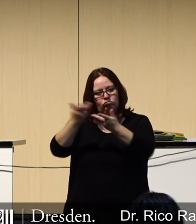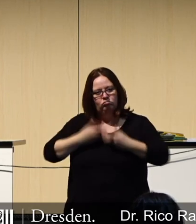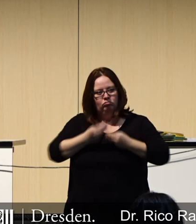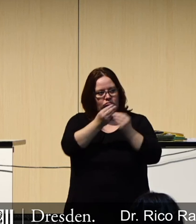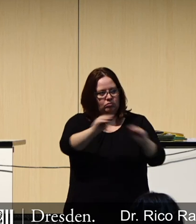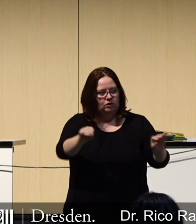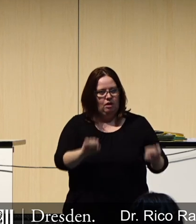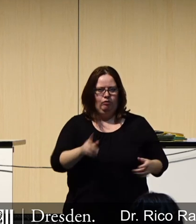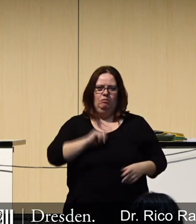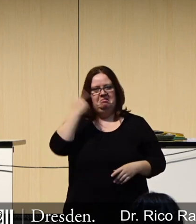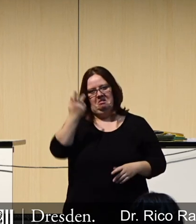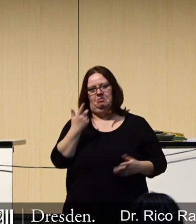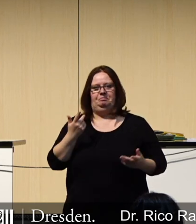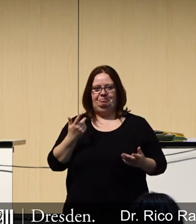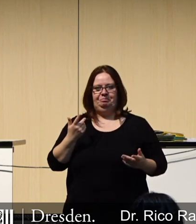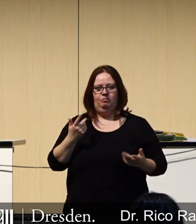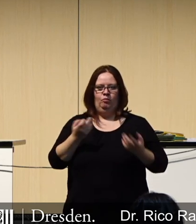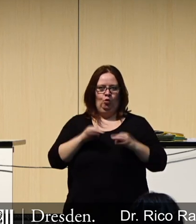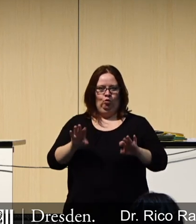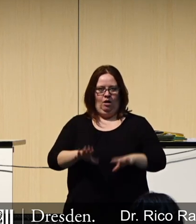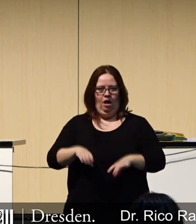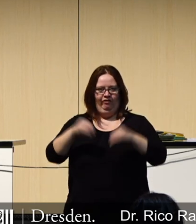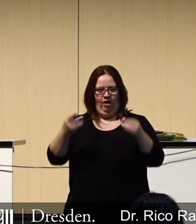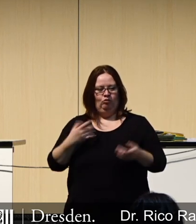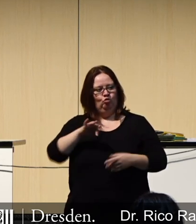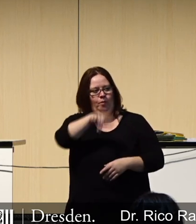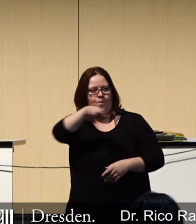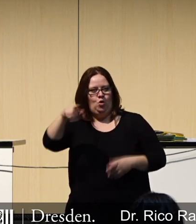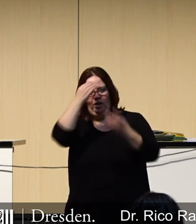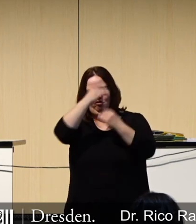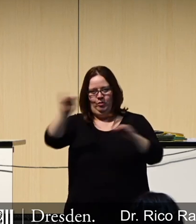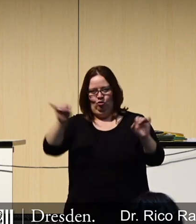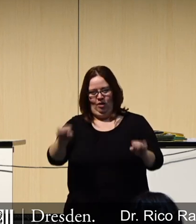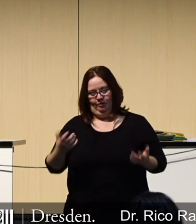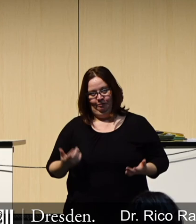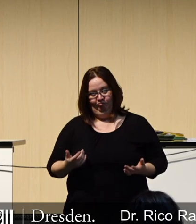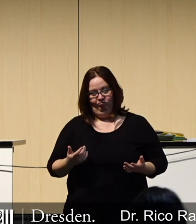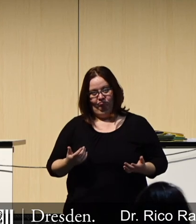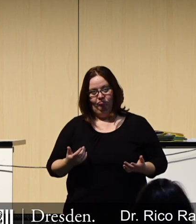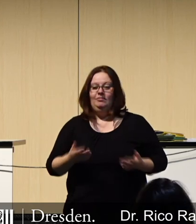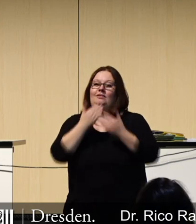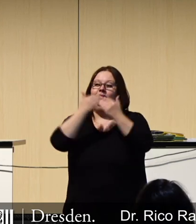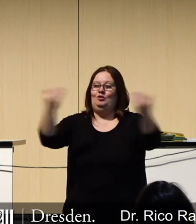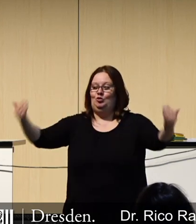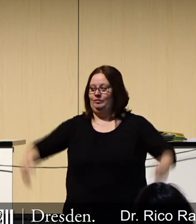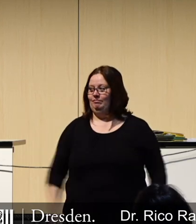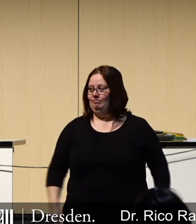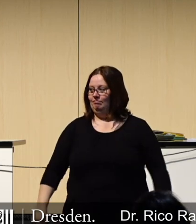aufzusetzen, denke ich, ist ein guter Ansatzpunkt, um Bürger zu informieren und zu beteiligen. Dankeschön.